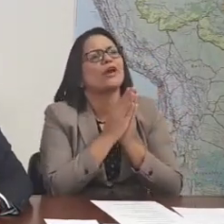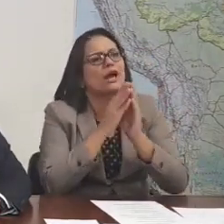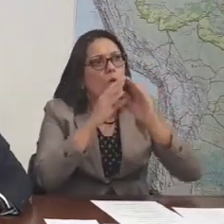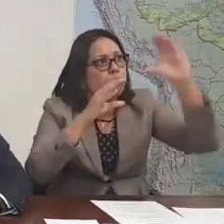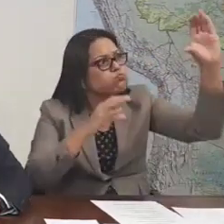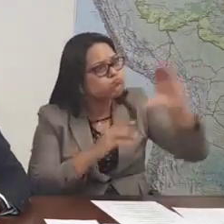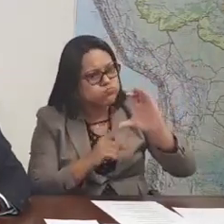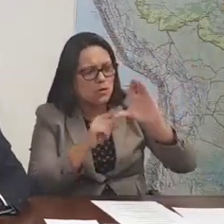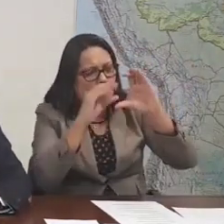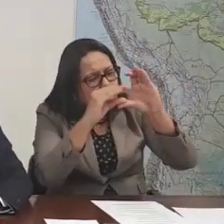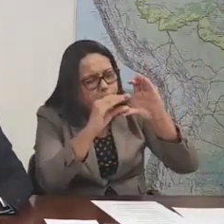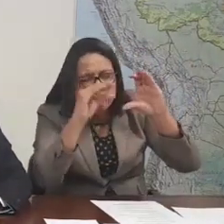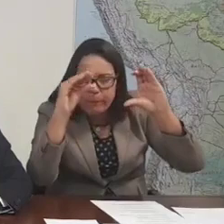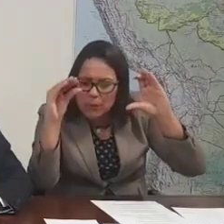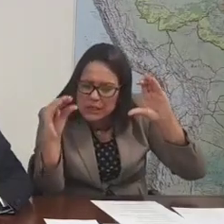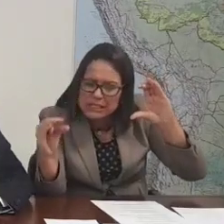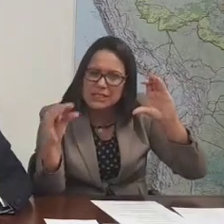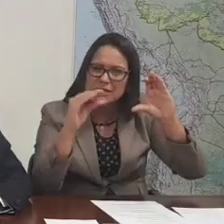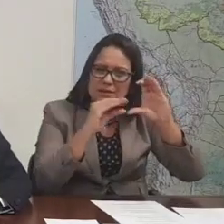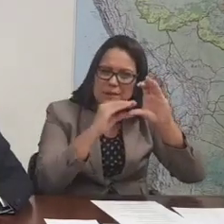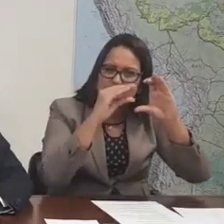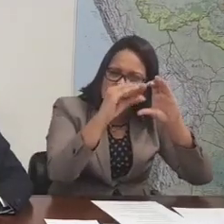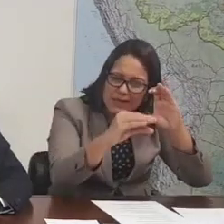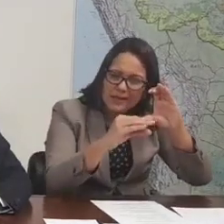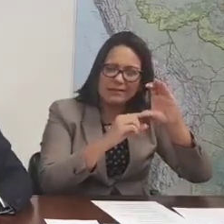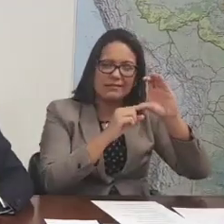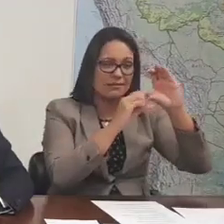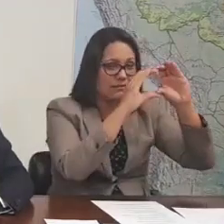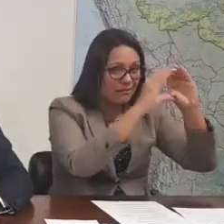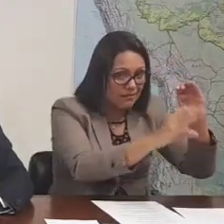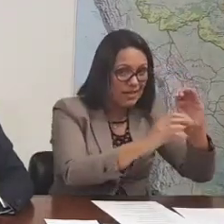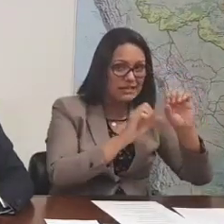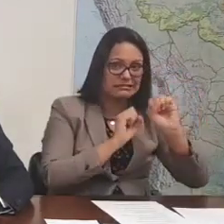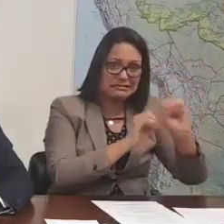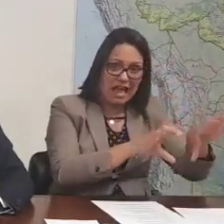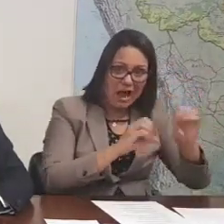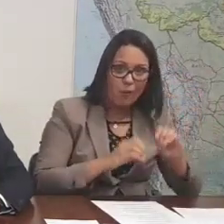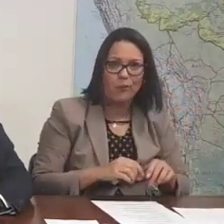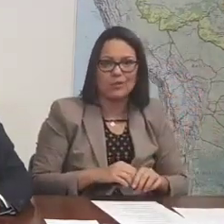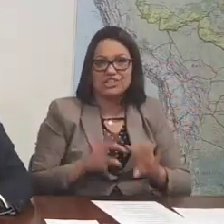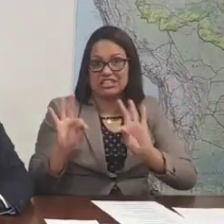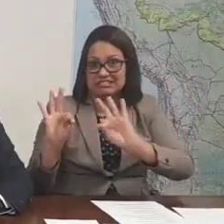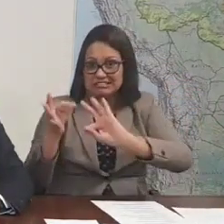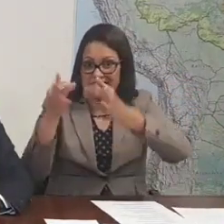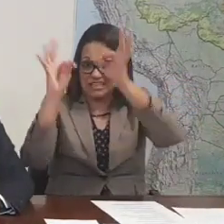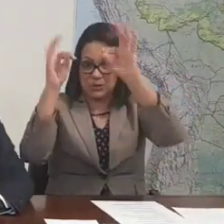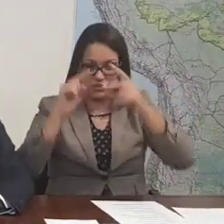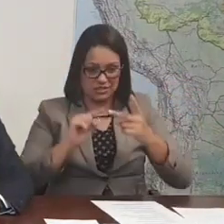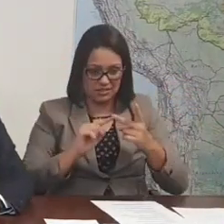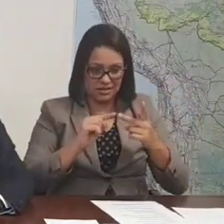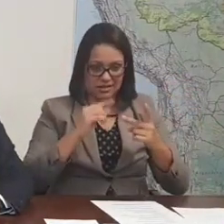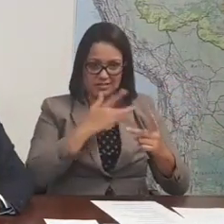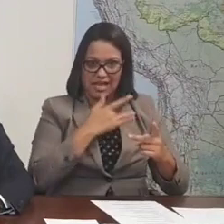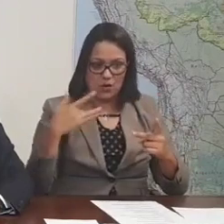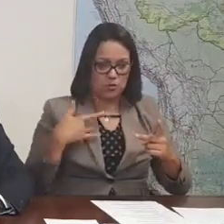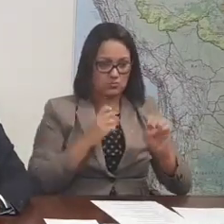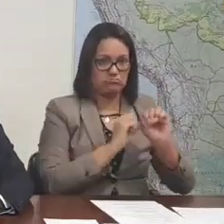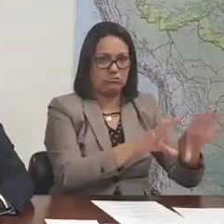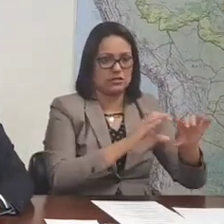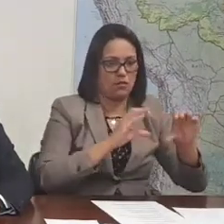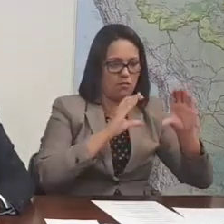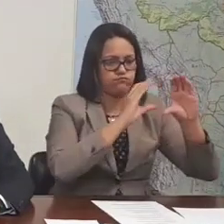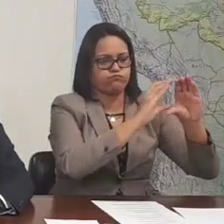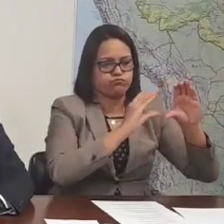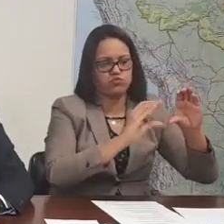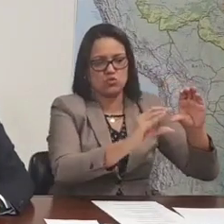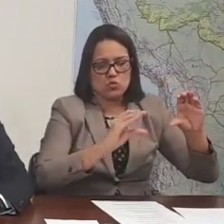pedacinho. Está dividindo aí saúde, educação, tecnologia. É importante que o dinheiro fique aqui